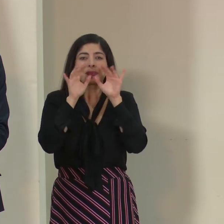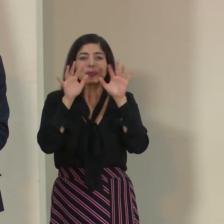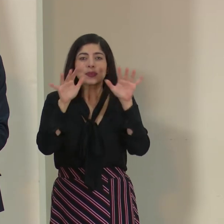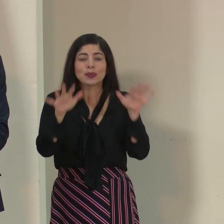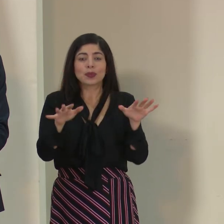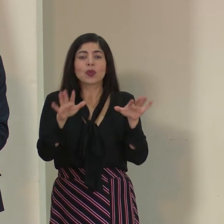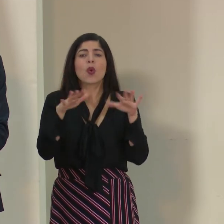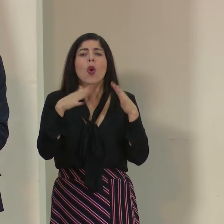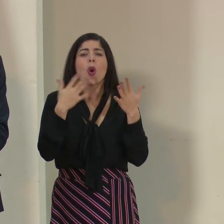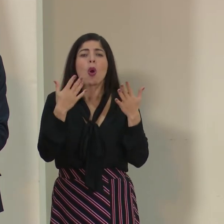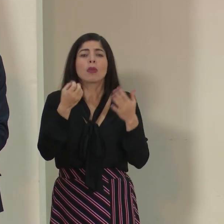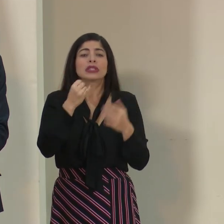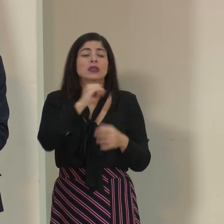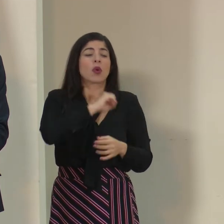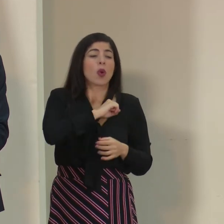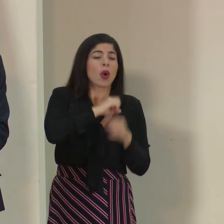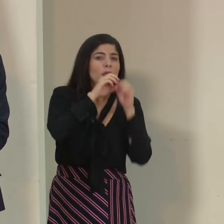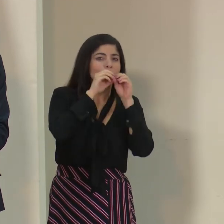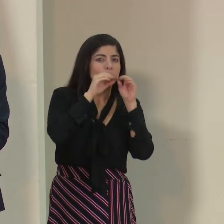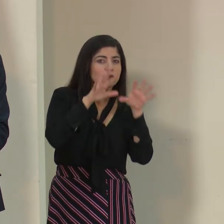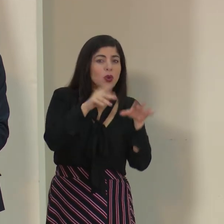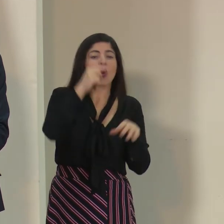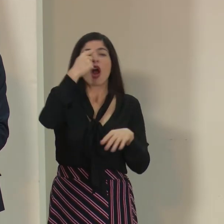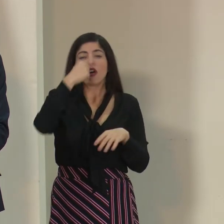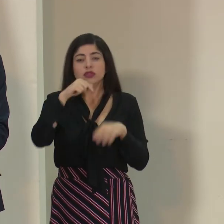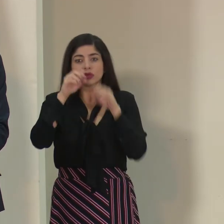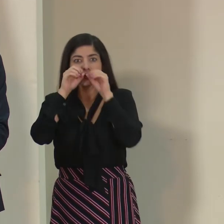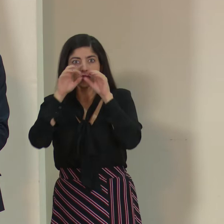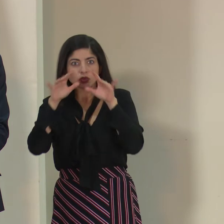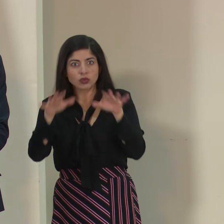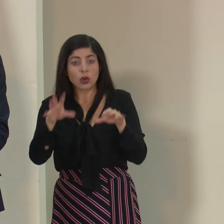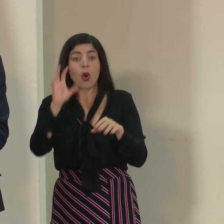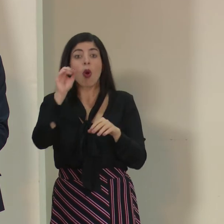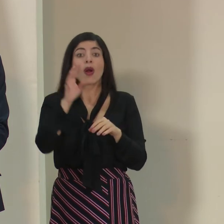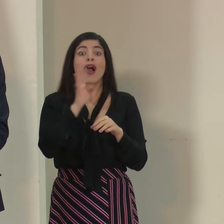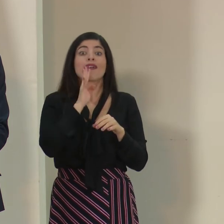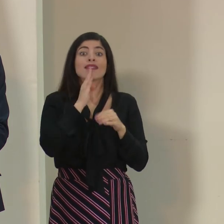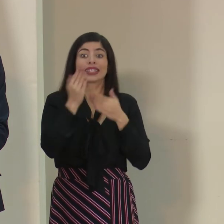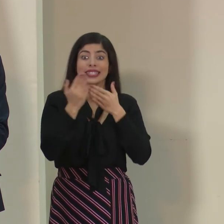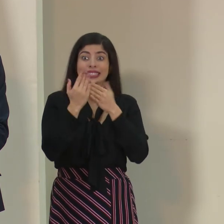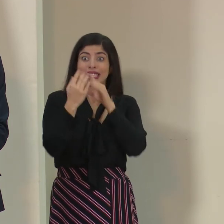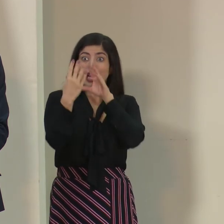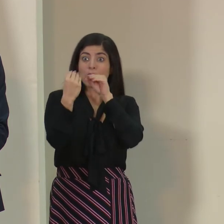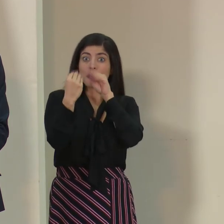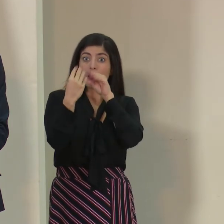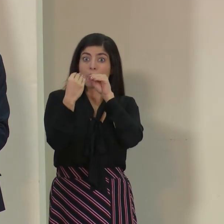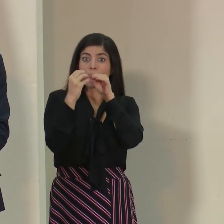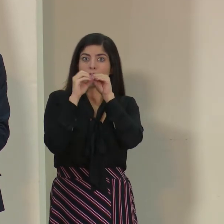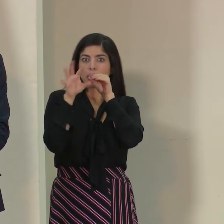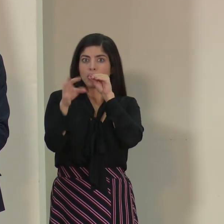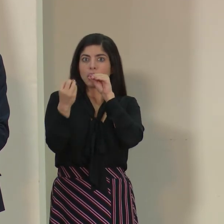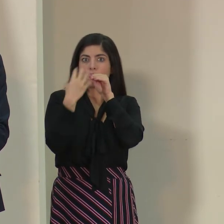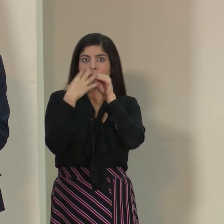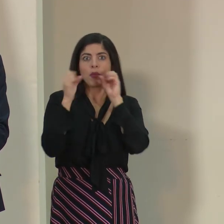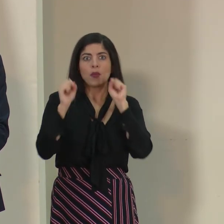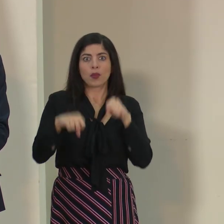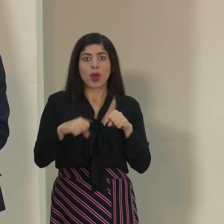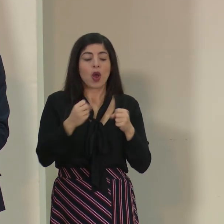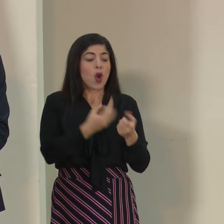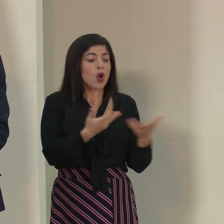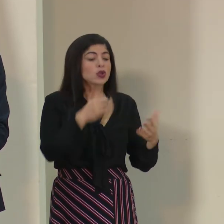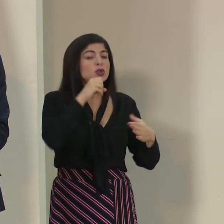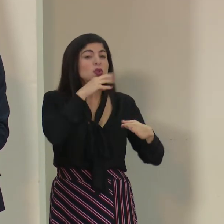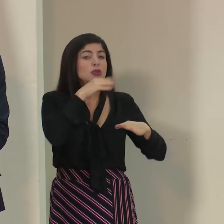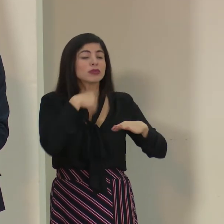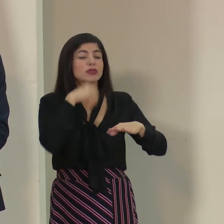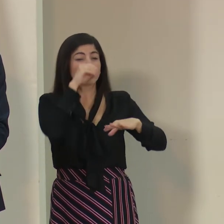principalmente a través de tos o estornudo, aunque incluso podría una conversación cercana también ser un factor de riesgo o los objetos contaminados